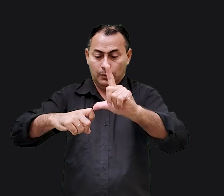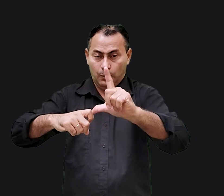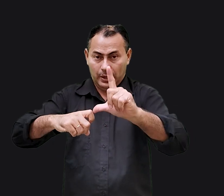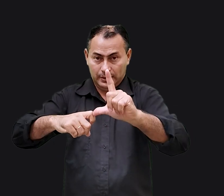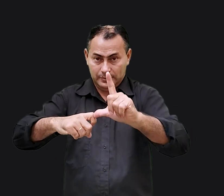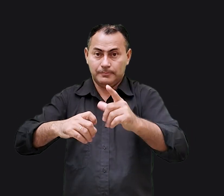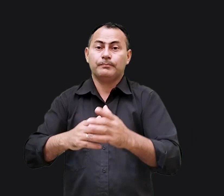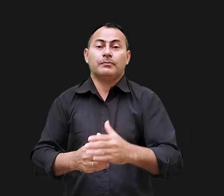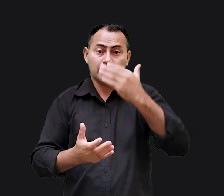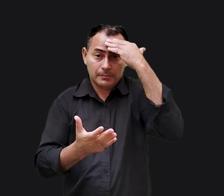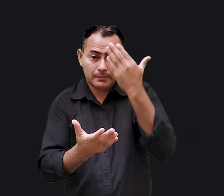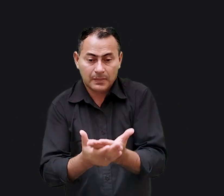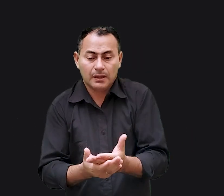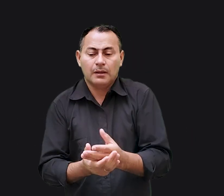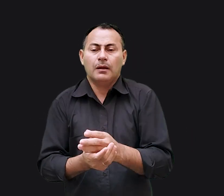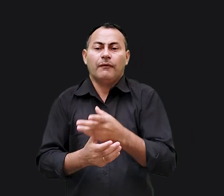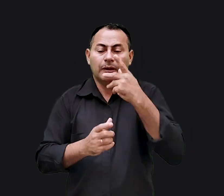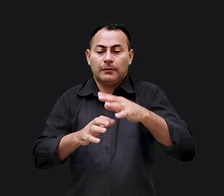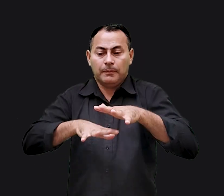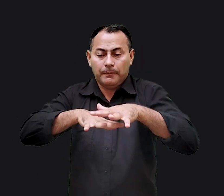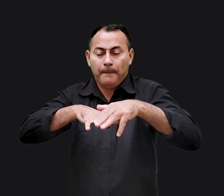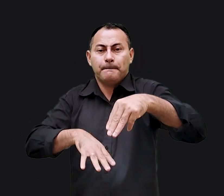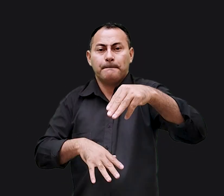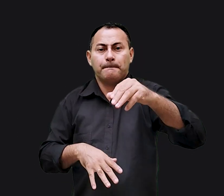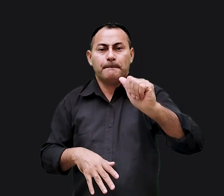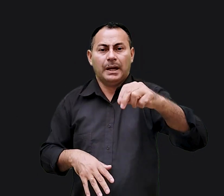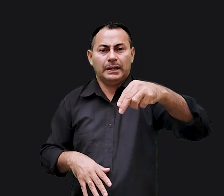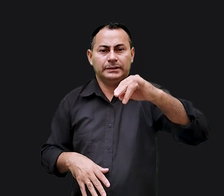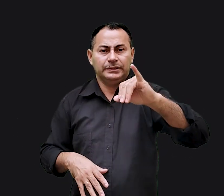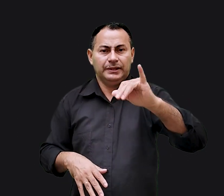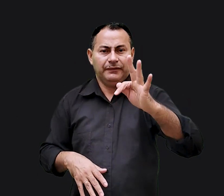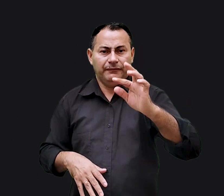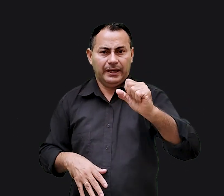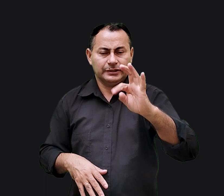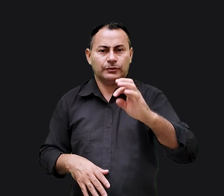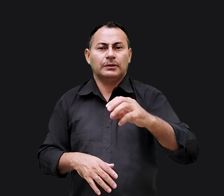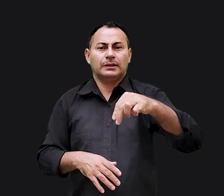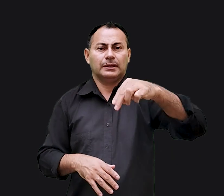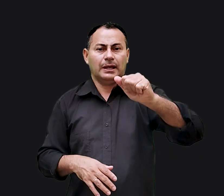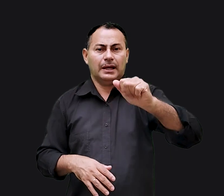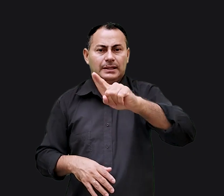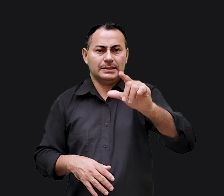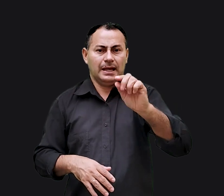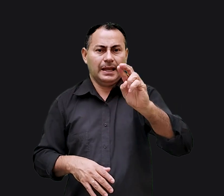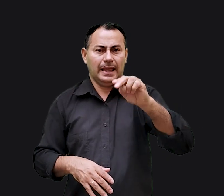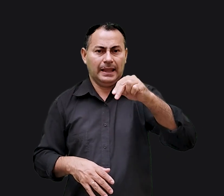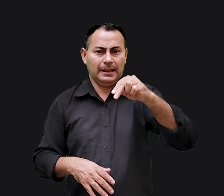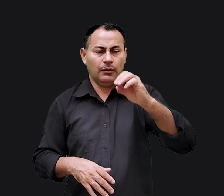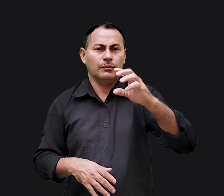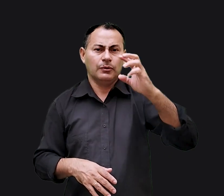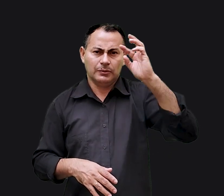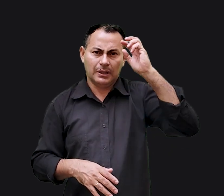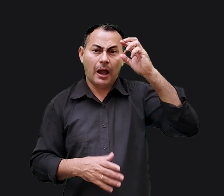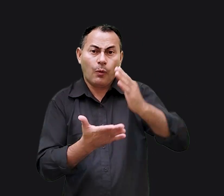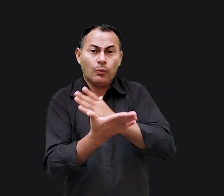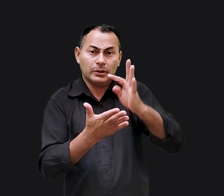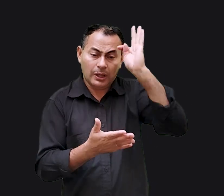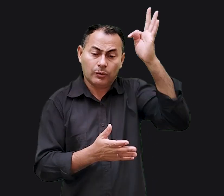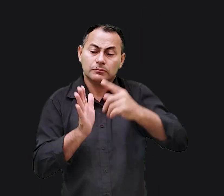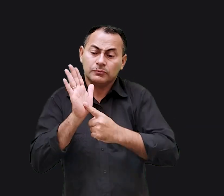Evangelho de Lucas Acredito que o chamado Manifesto do Nazareno, como alguns teólogos preferem chamar, é o ponto principal